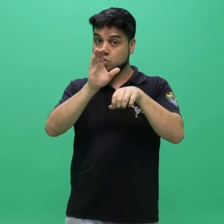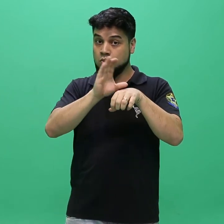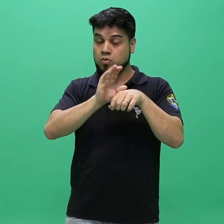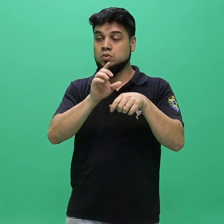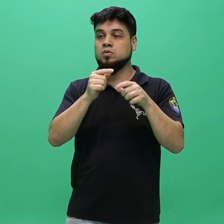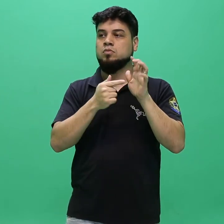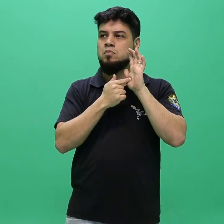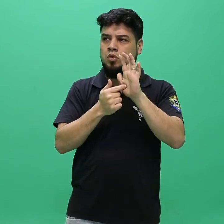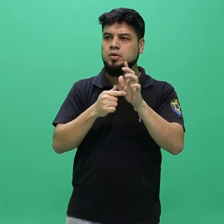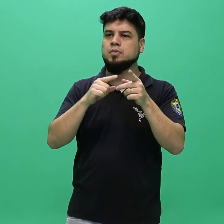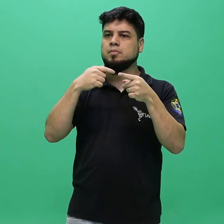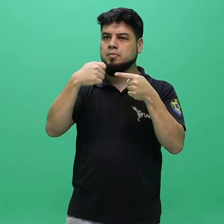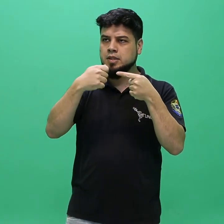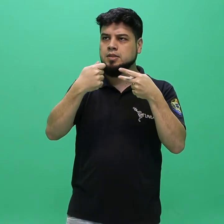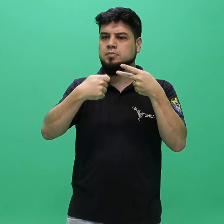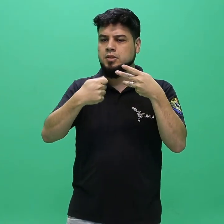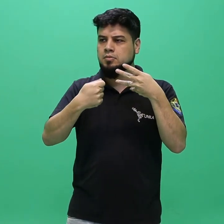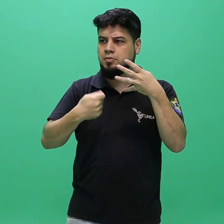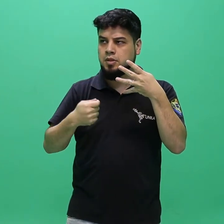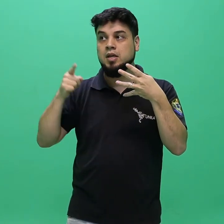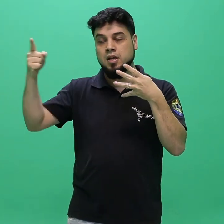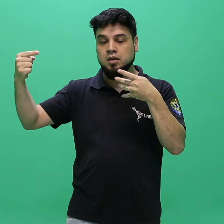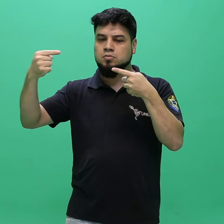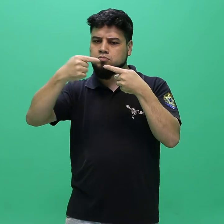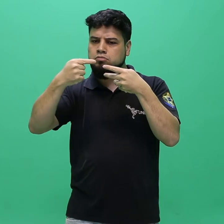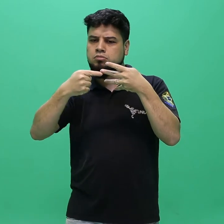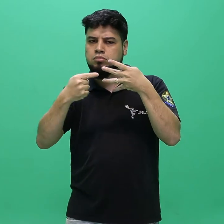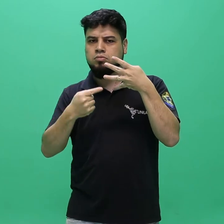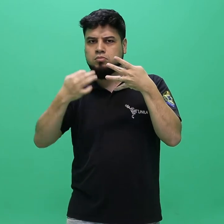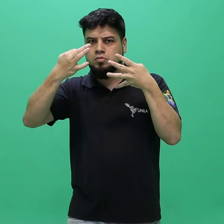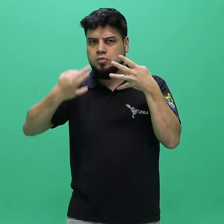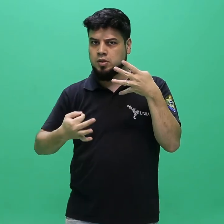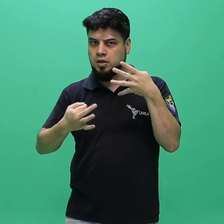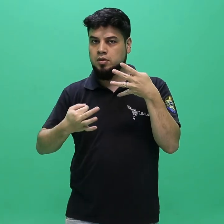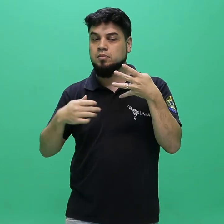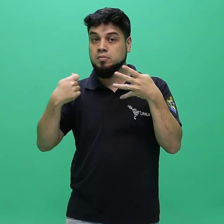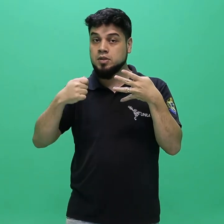se candidatar, conforme anexo 3 do presente edital.